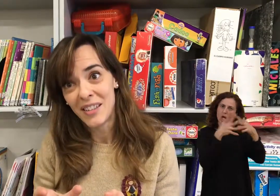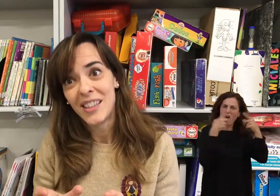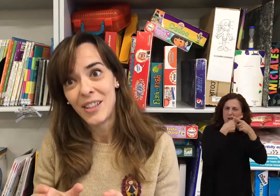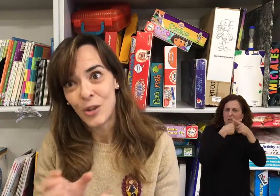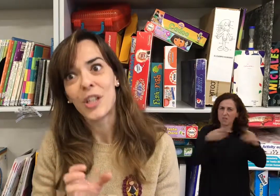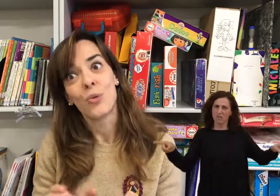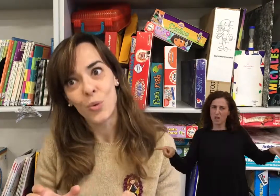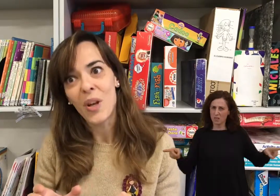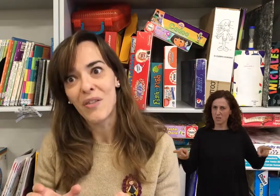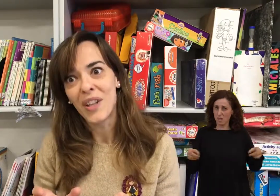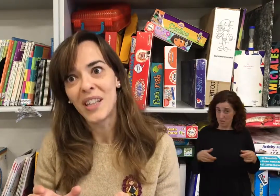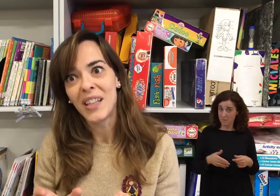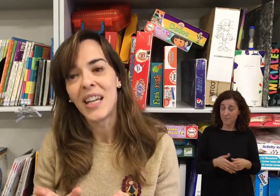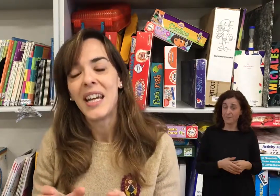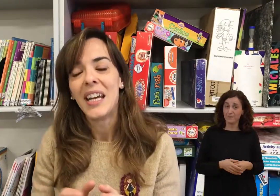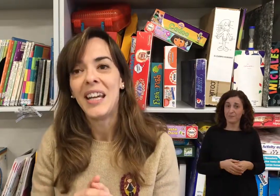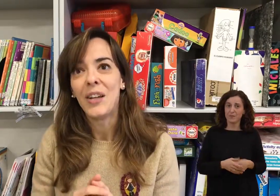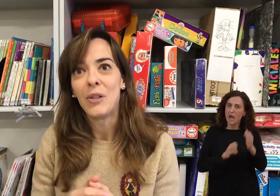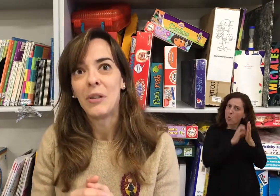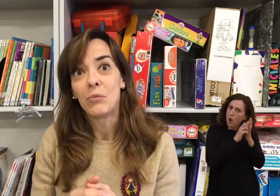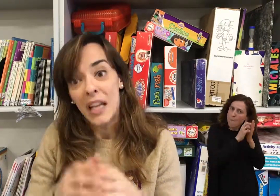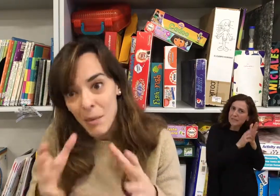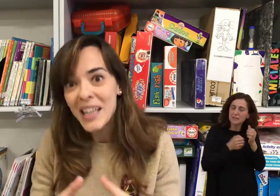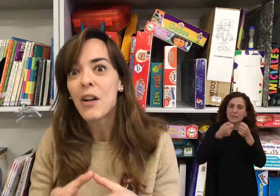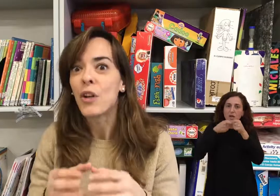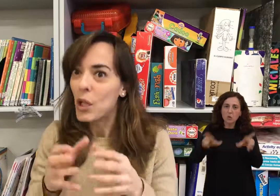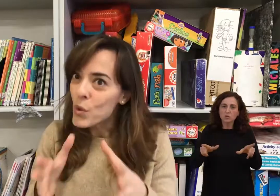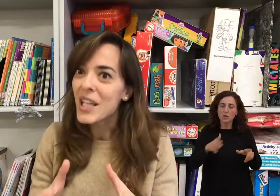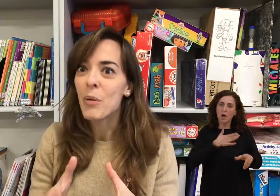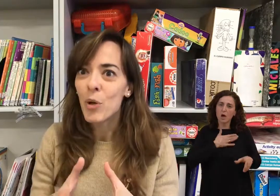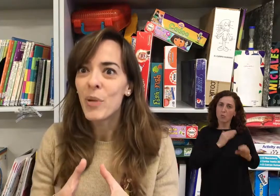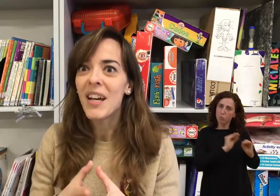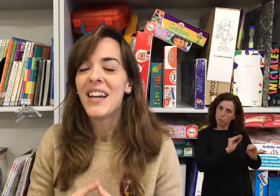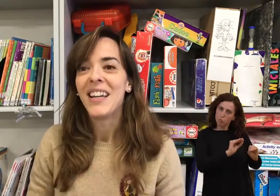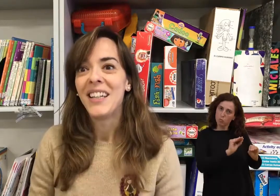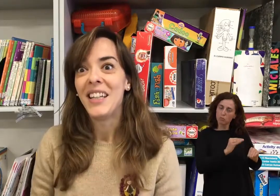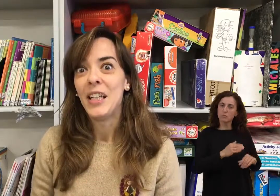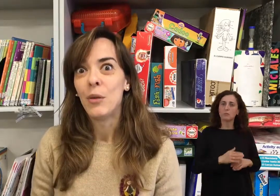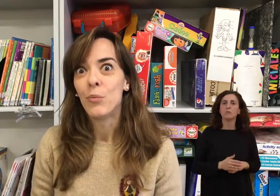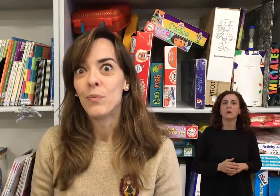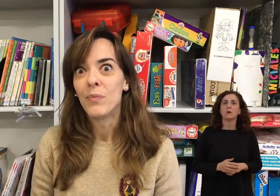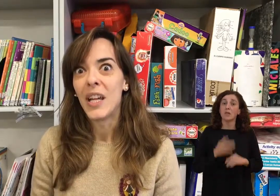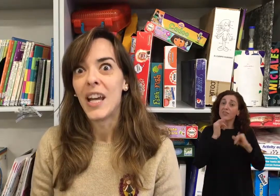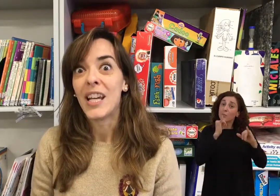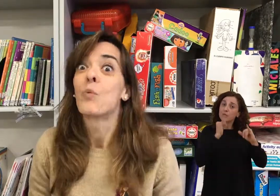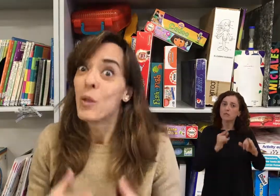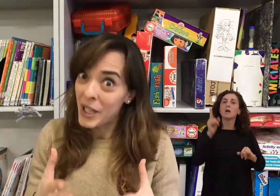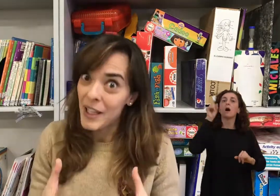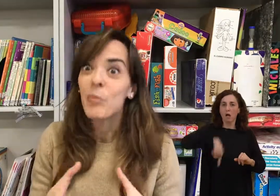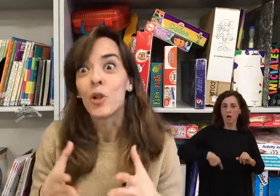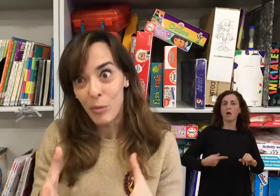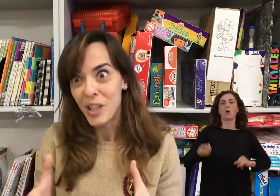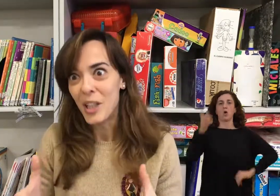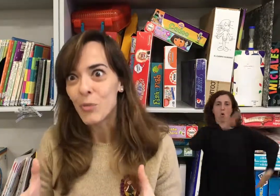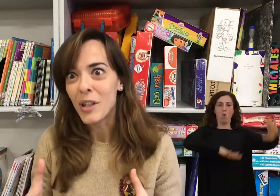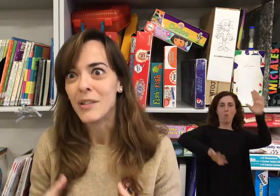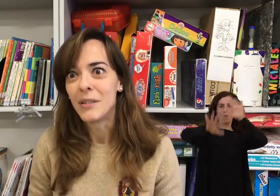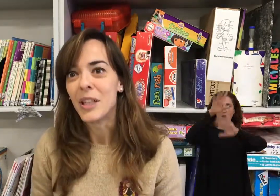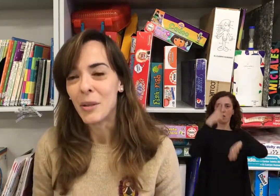Tiene otra estructura diferente. Una gramática, una lingüística propia. Y es muy divertida, pero también tiene, evidentemente,